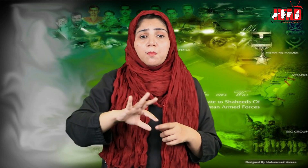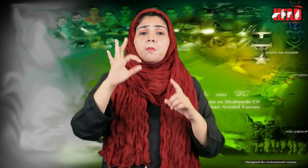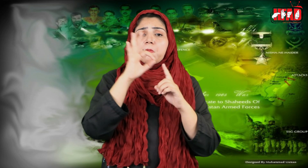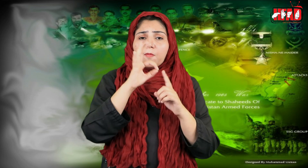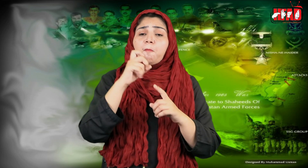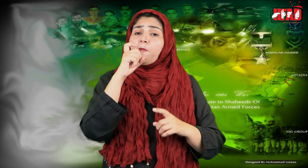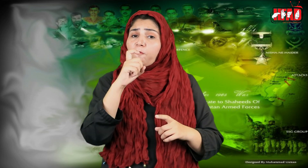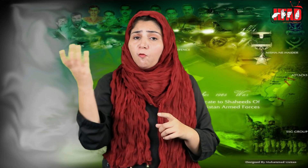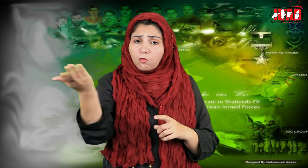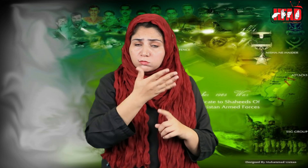عقیدت پیش کیا گیا